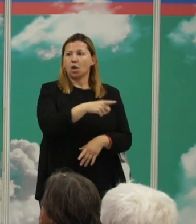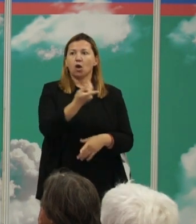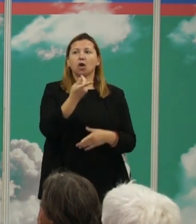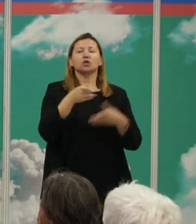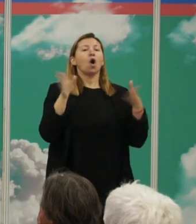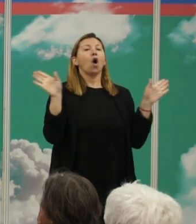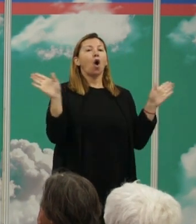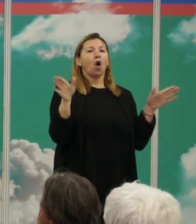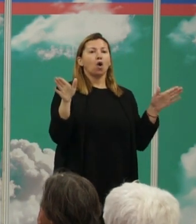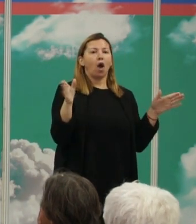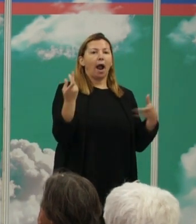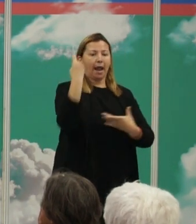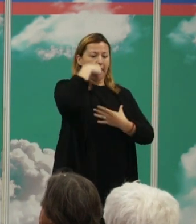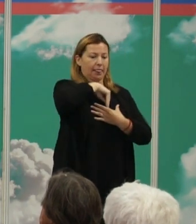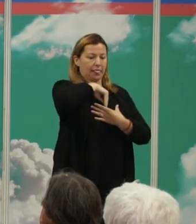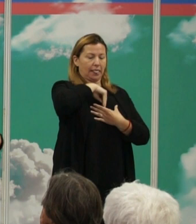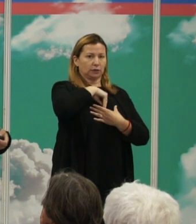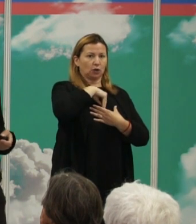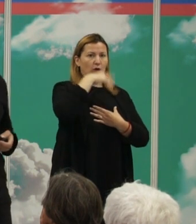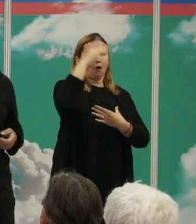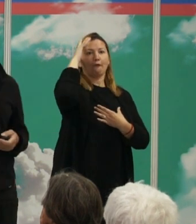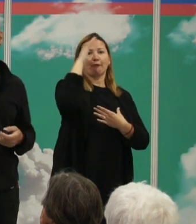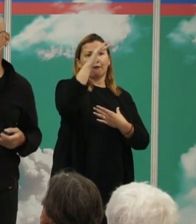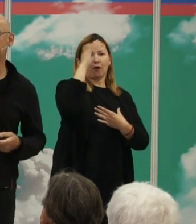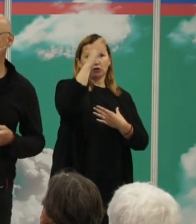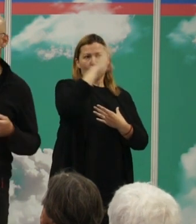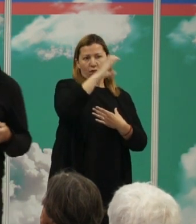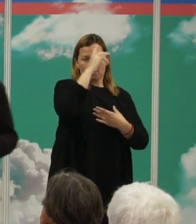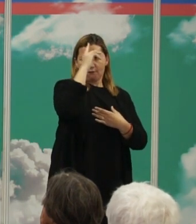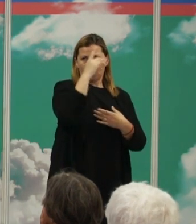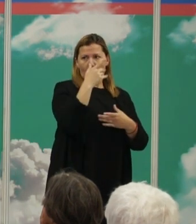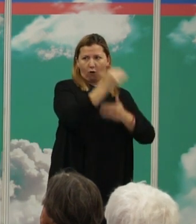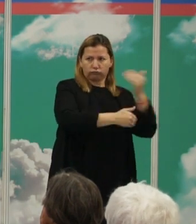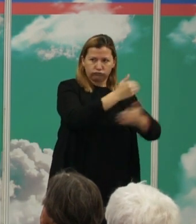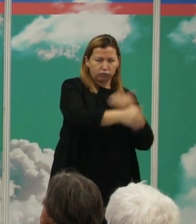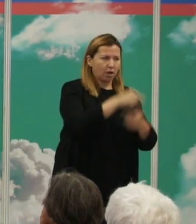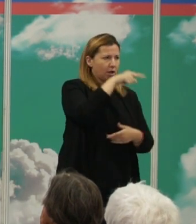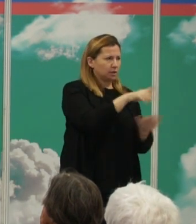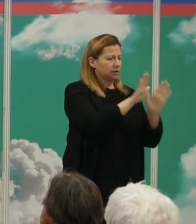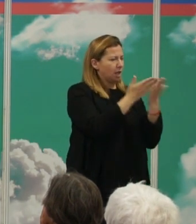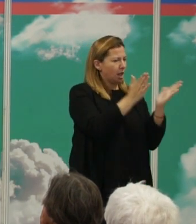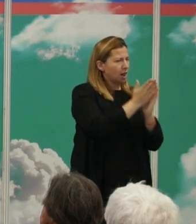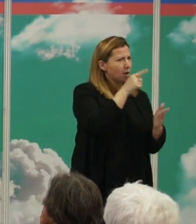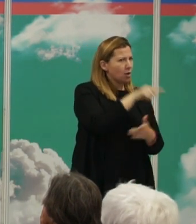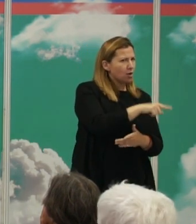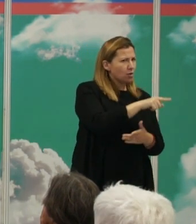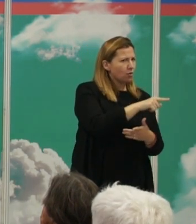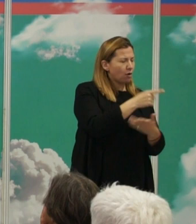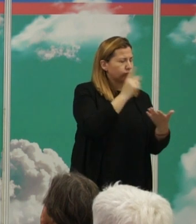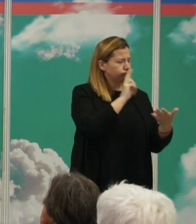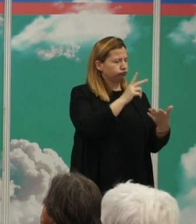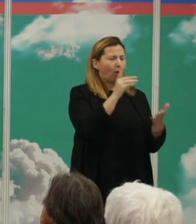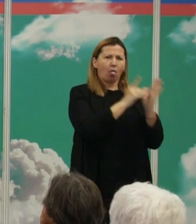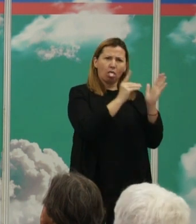dentro, de Steven Pinker, que es un psicólogo evolutivo. Este libro es un libro bastante sesudo, donde abunda bastante, muy prolijo en